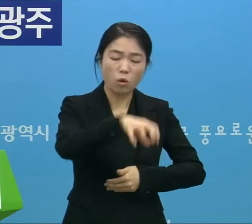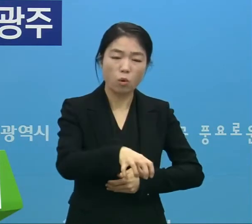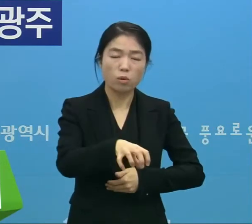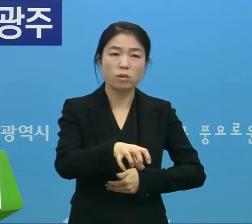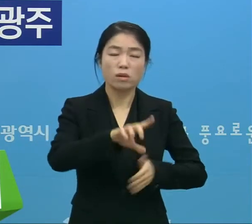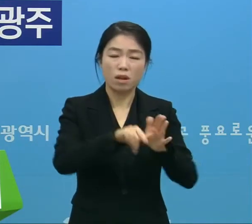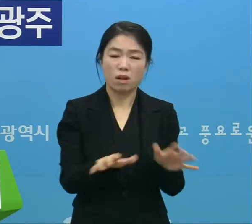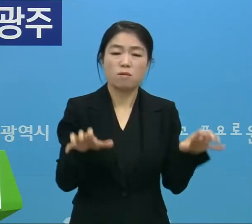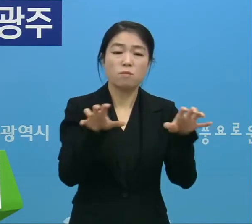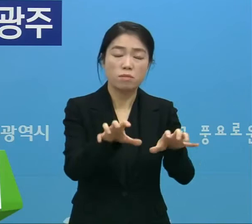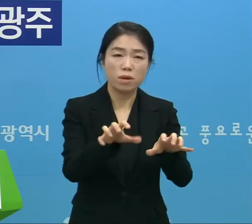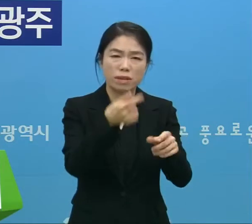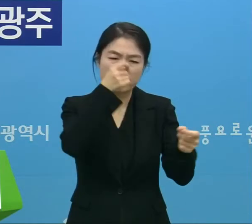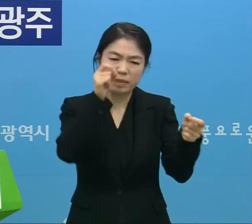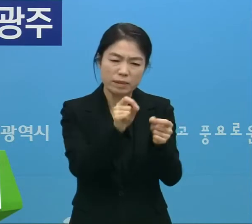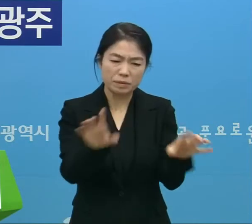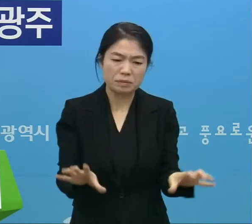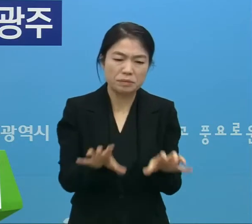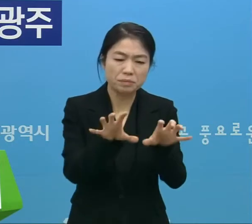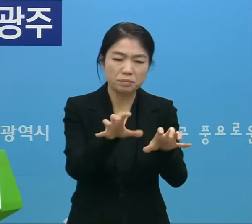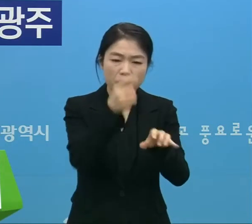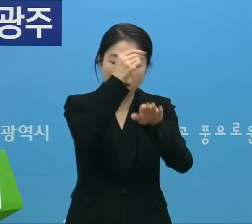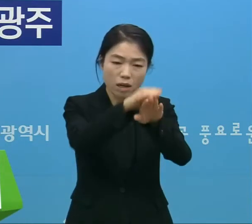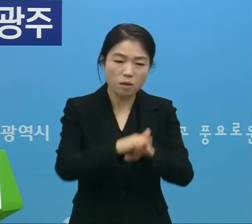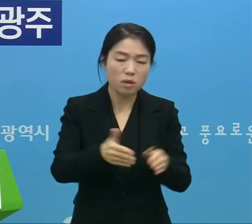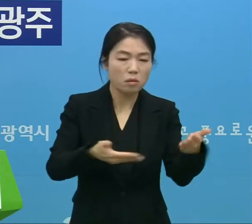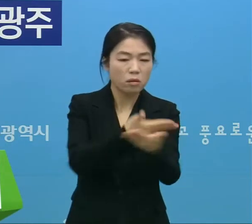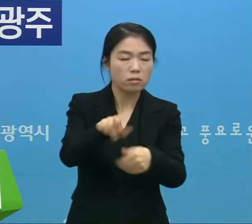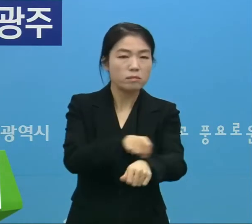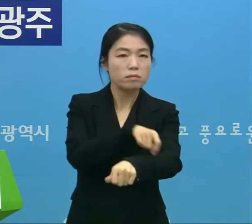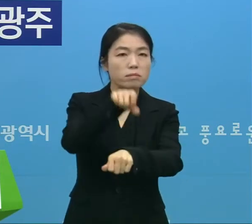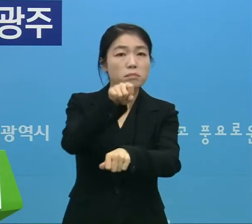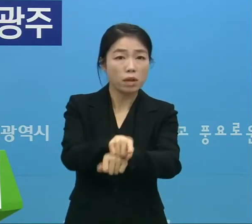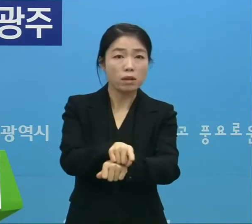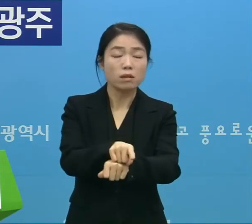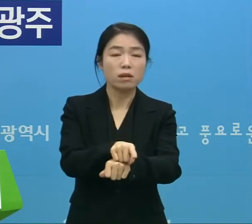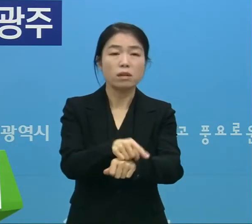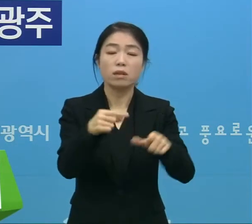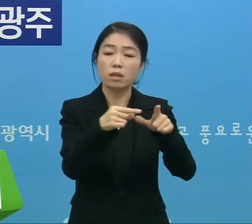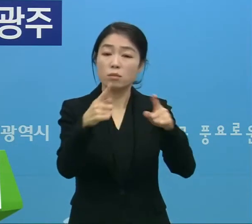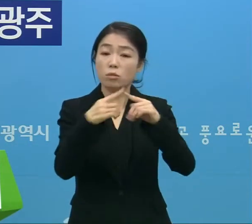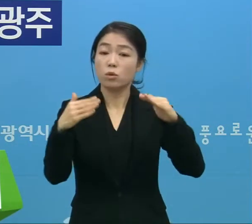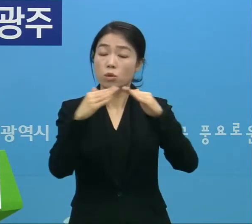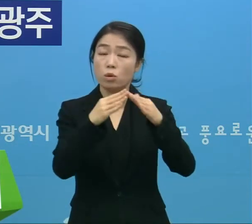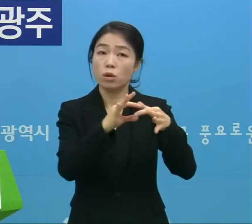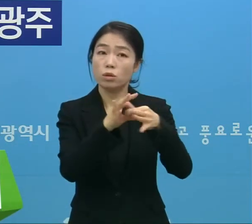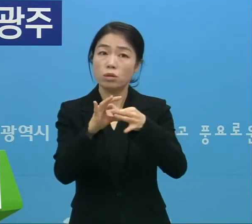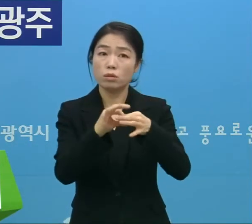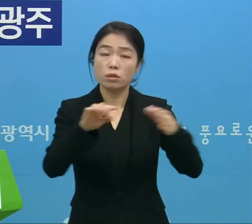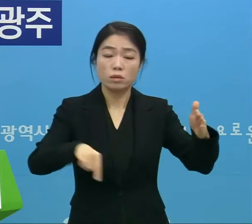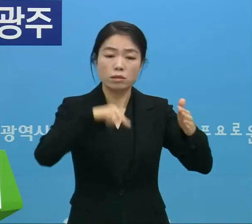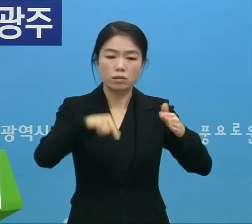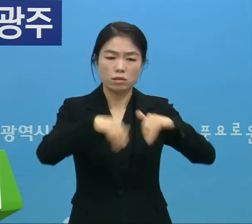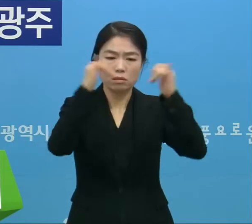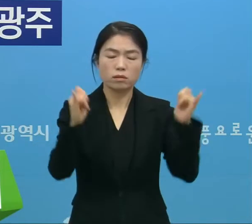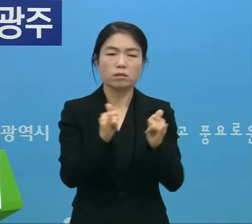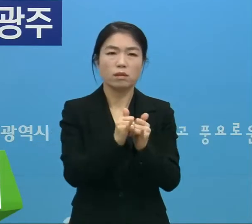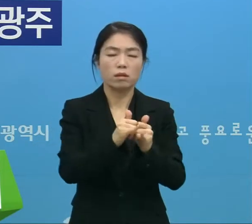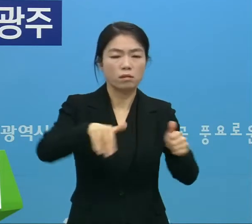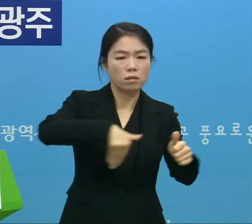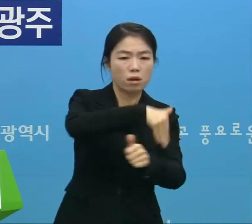밀접하게 예배하고 교류하는 특성상 일부 교회를 통해 지역사회 전반으로